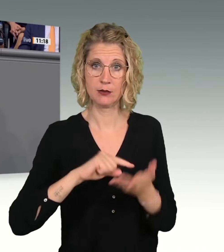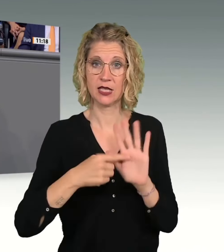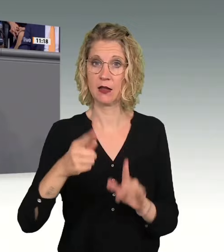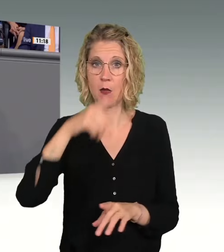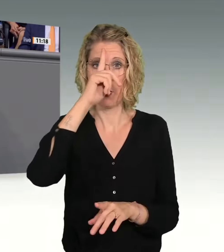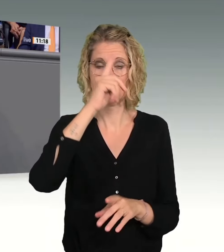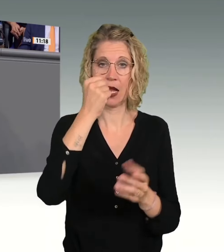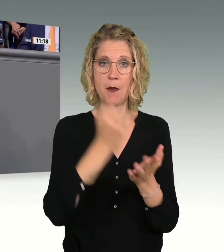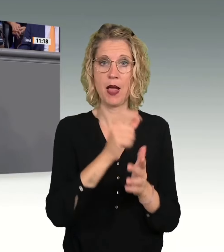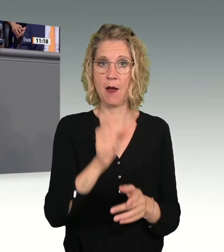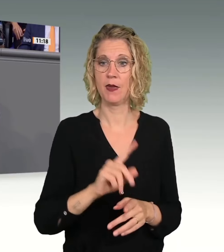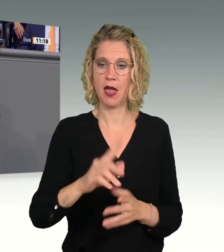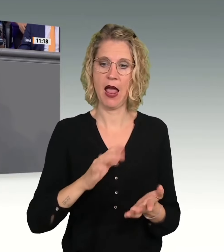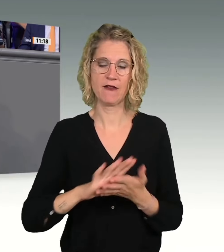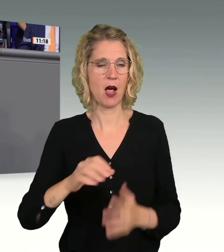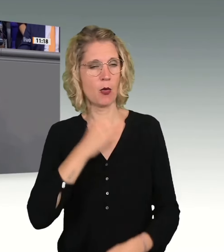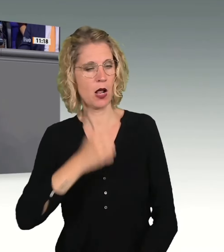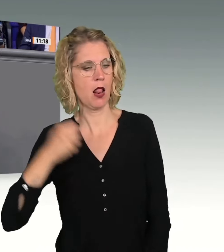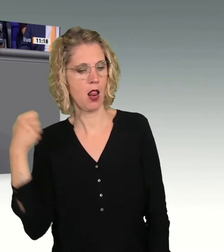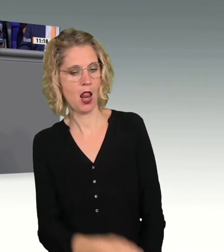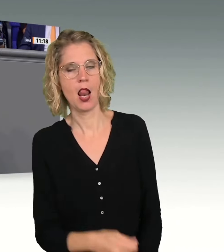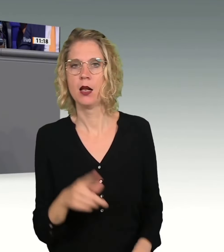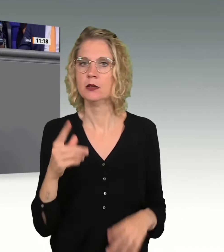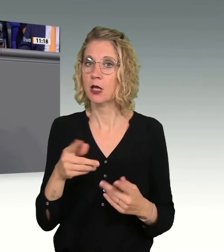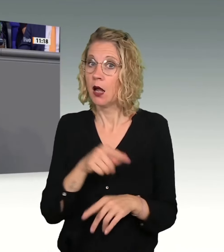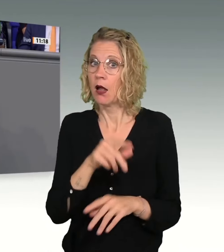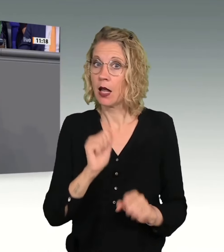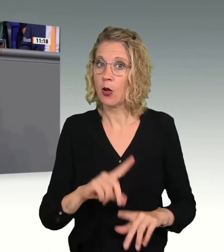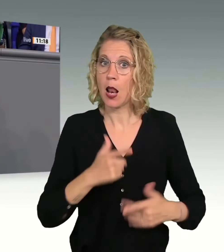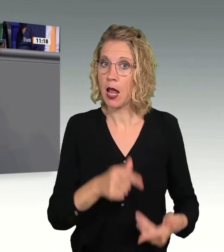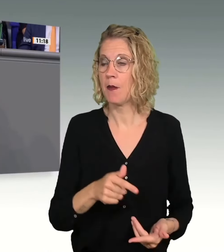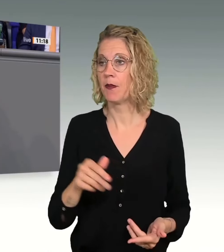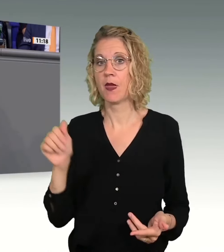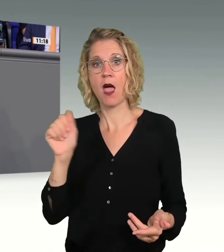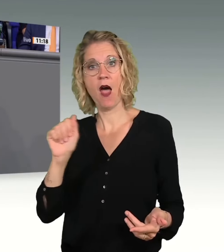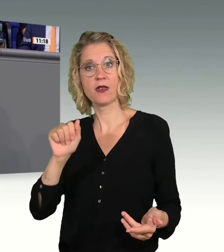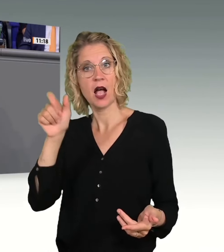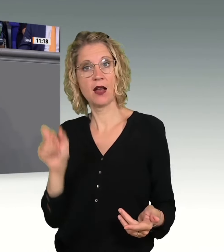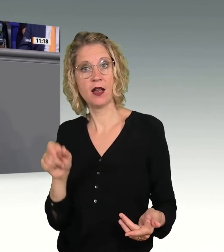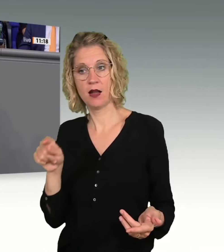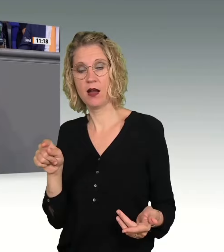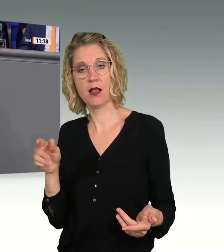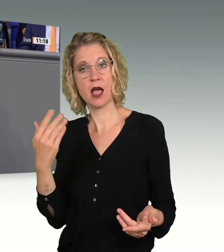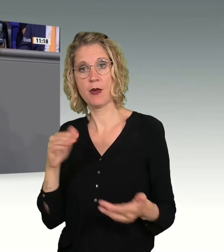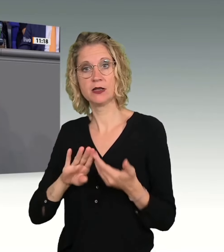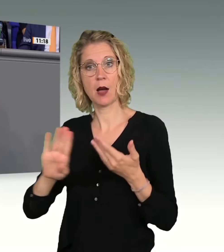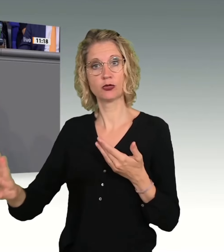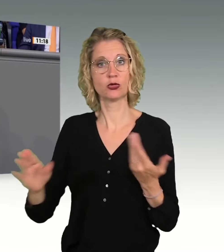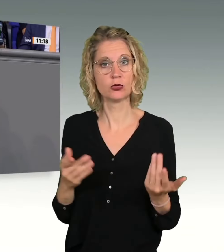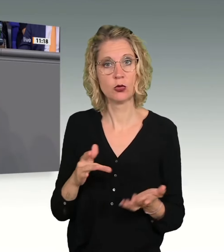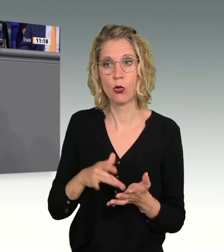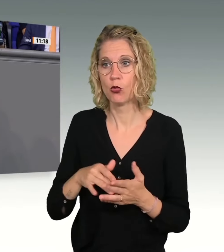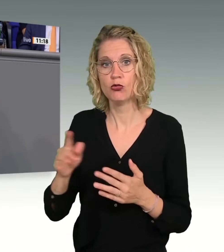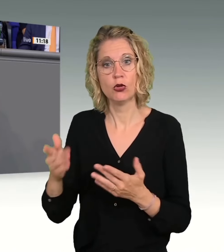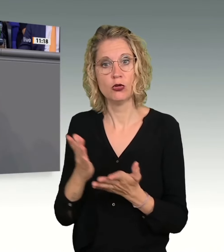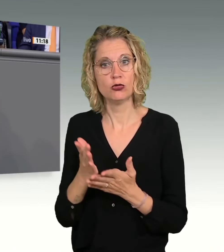Polizeibeamte übrigens würde noch leben, wäre der Afghane unter Merkel nach Ablehnung seines Asylgesuchts schlicht und ergreifend abgestoßen worden. Herr